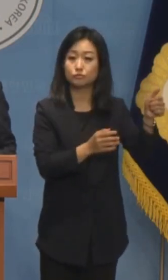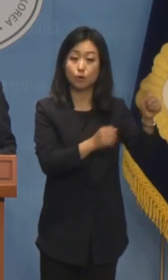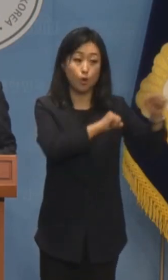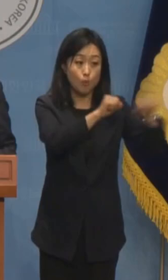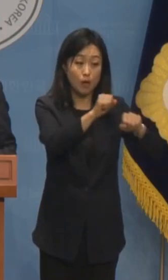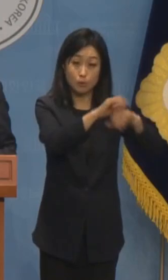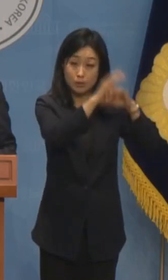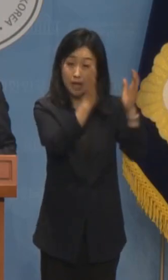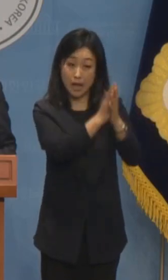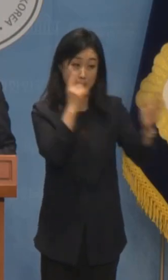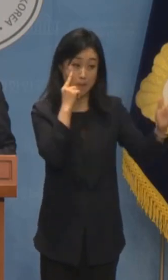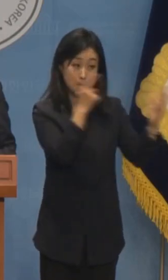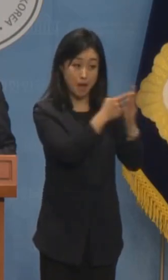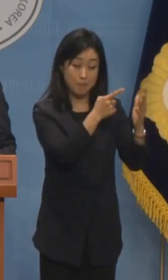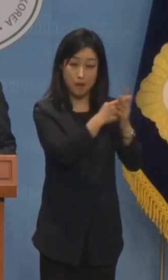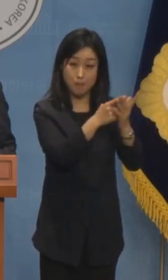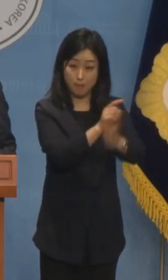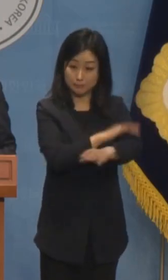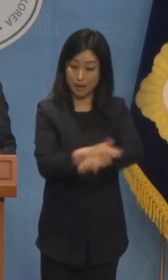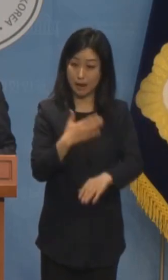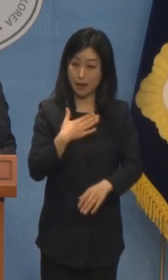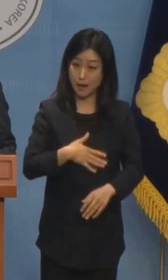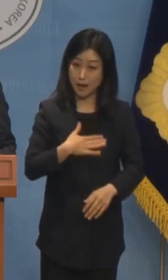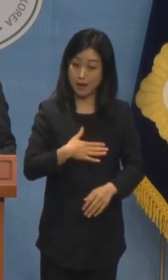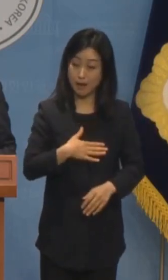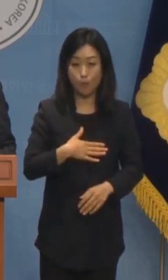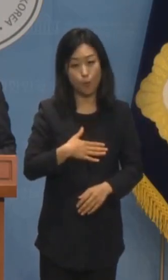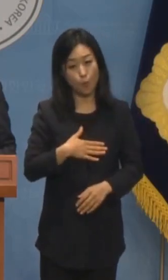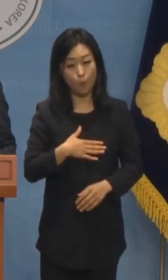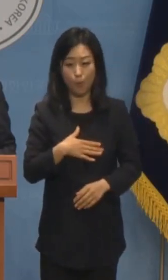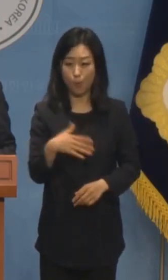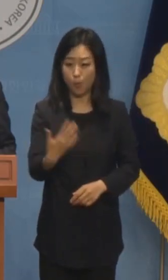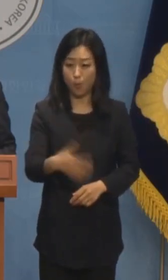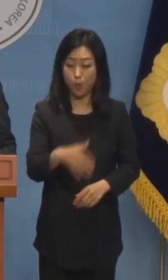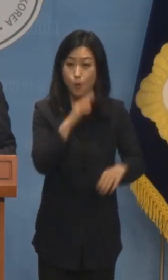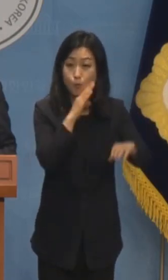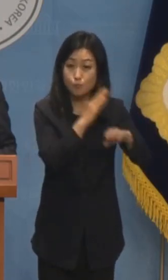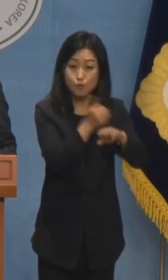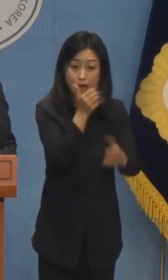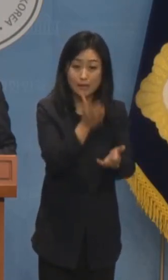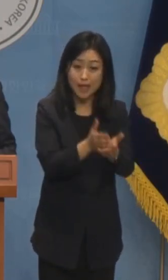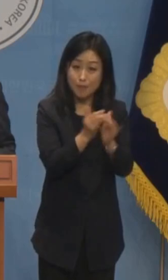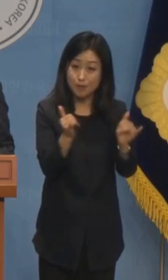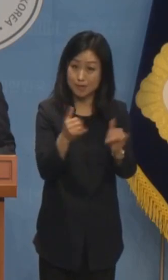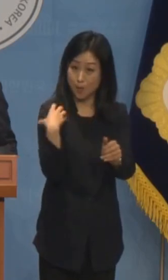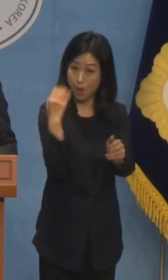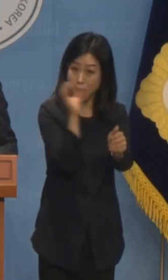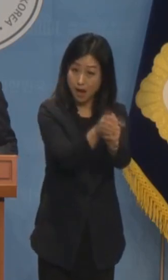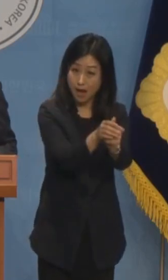속속들이 정확히 알고 있는 것처럼 말하는 민주당은 북한의 대변인입니까?